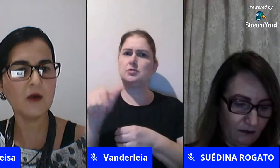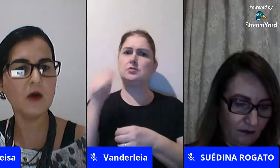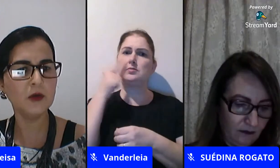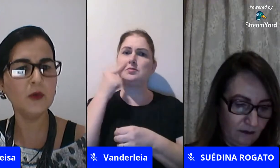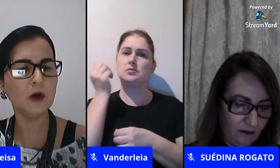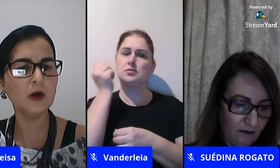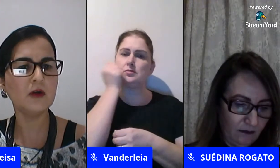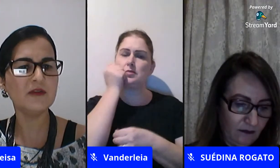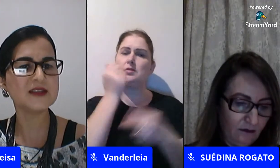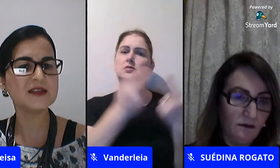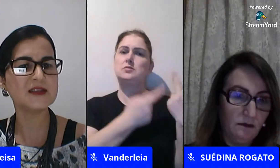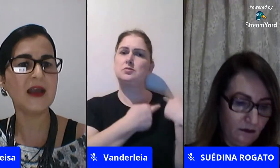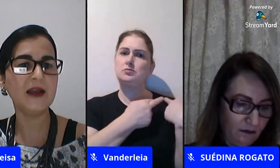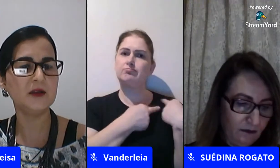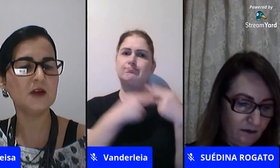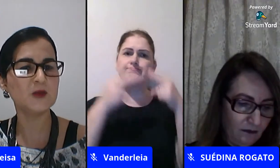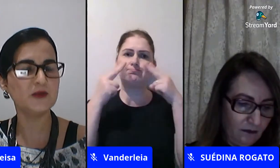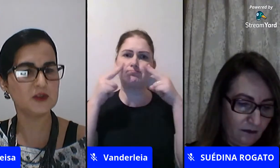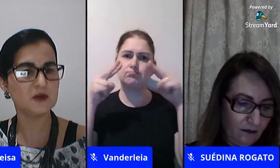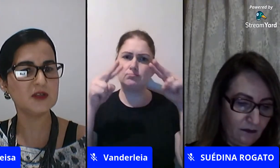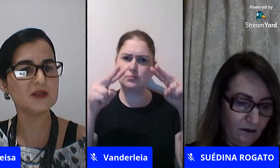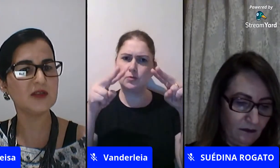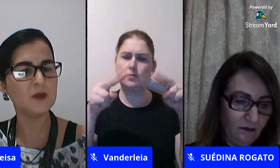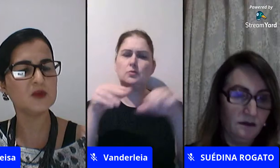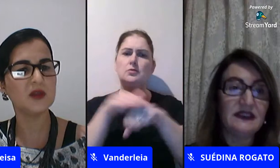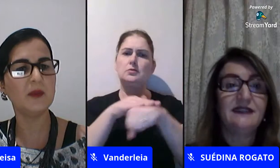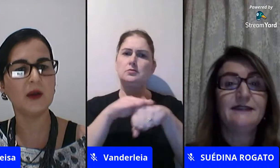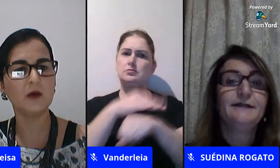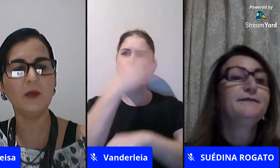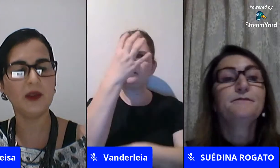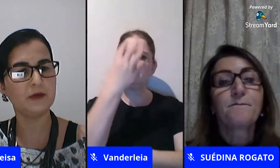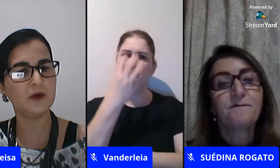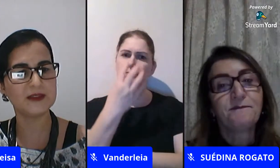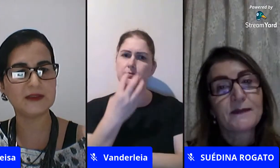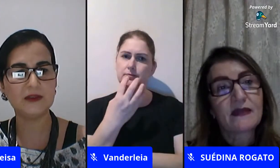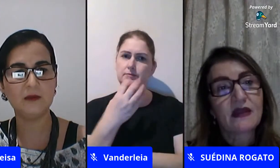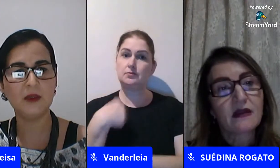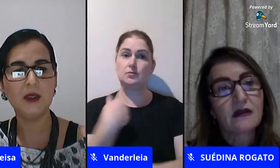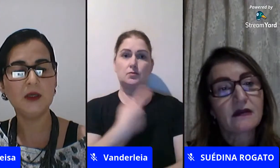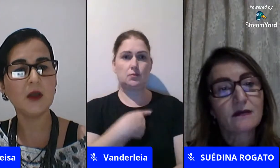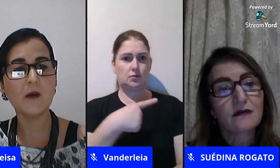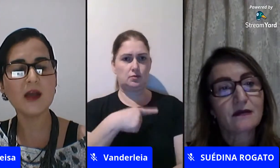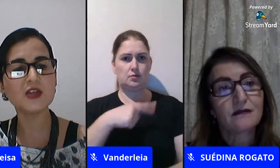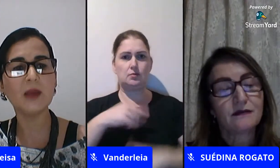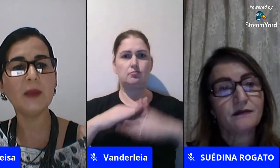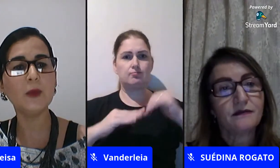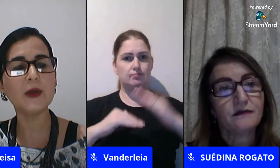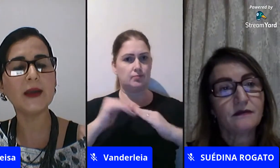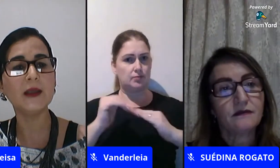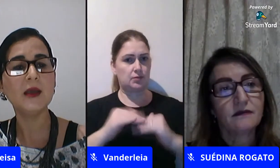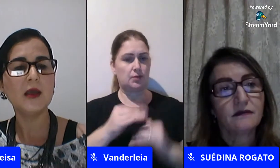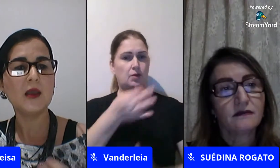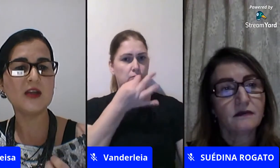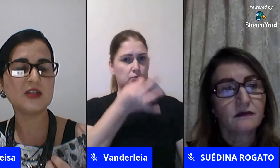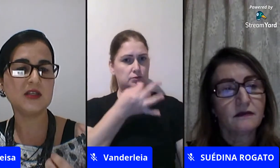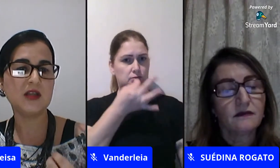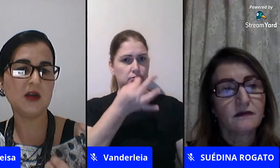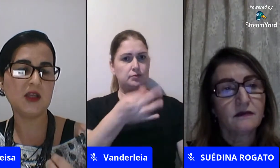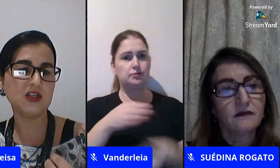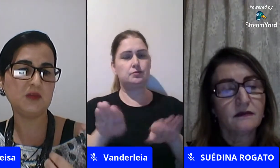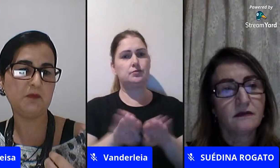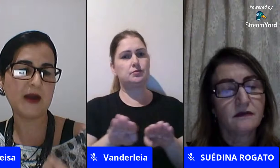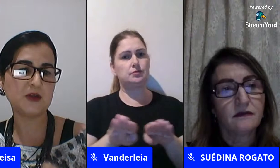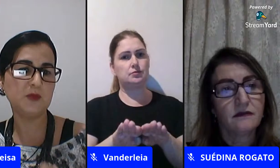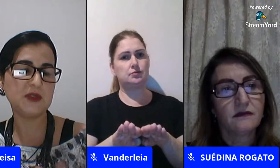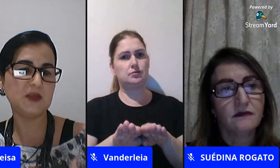é bem olho no olho conversa séria e nós professores temos também argumento de formação então eu acho que é bem por aí eu acho que